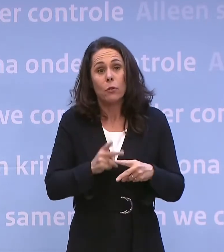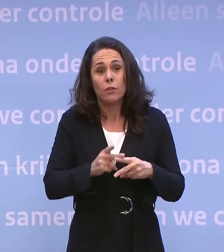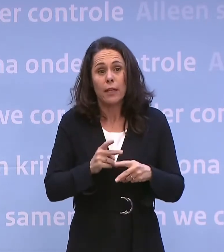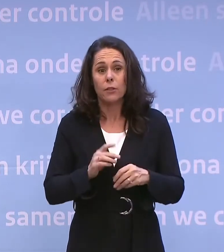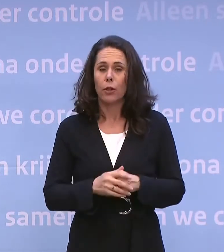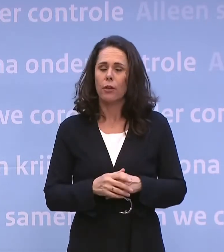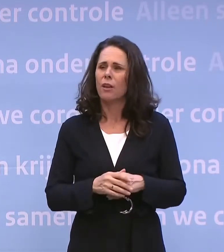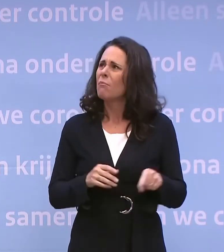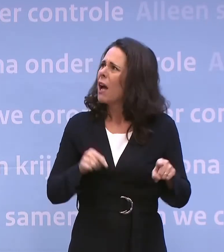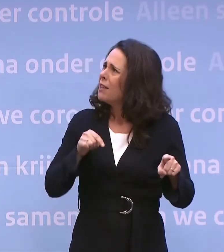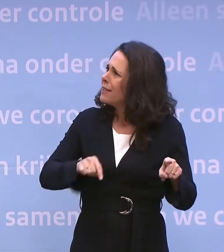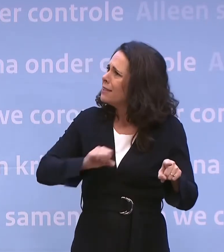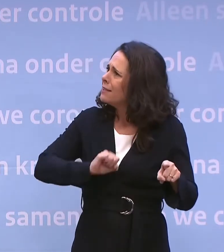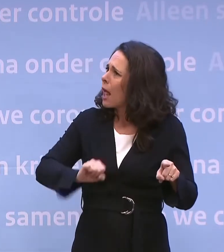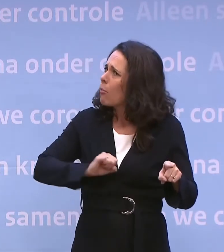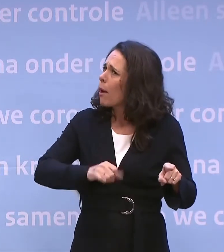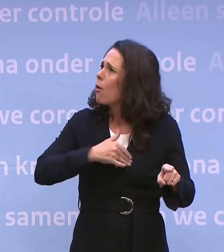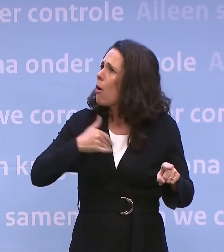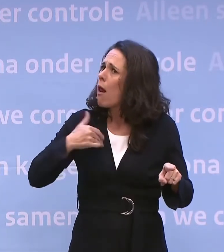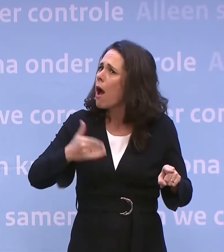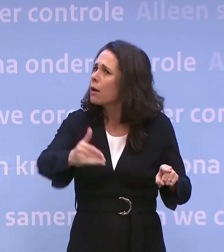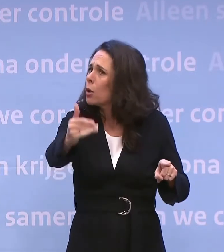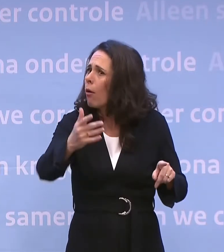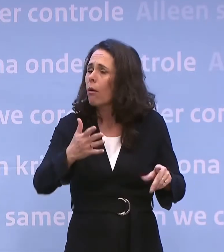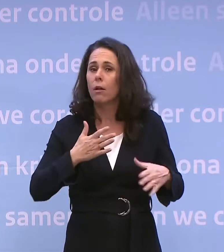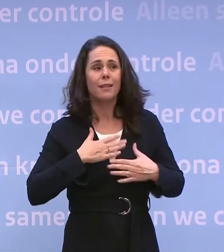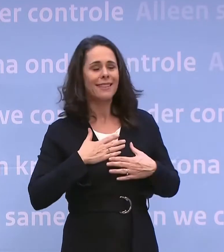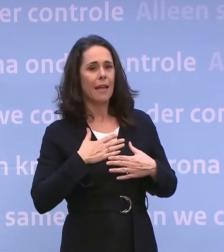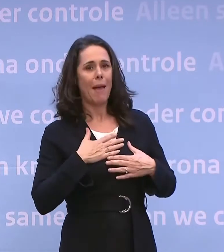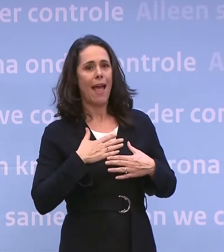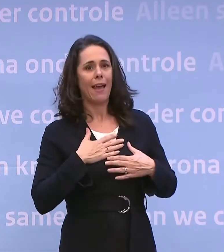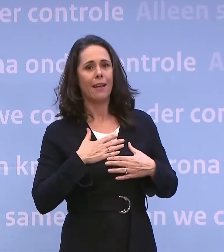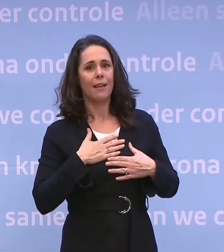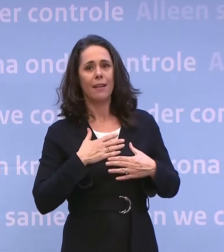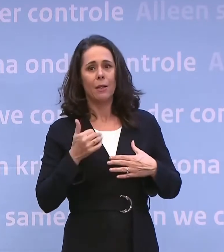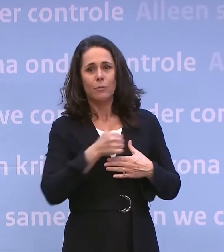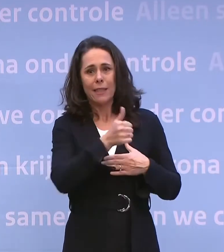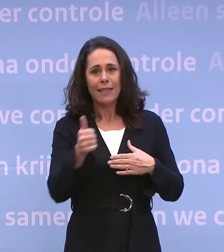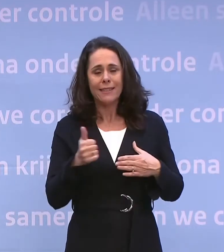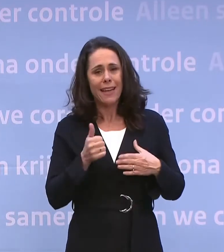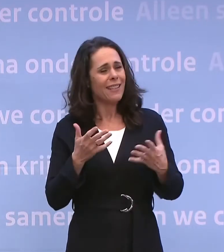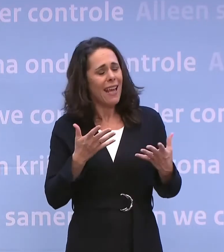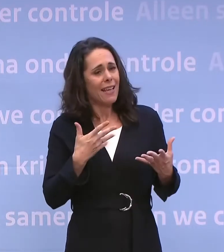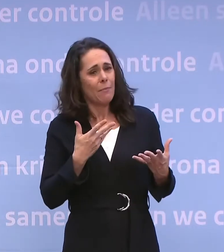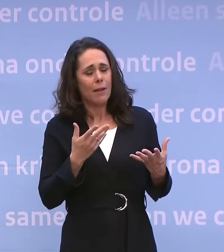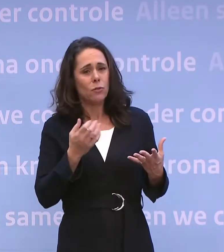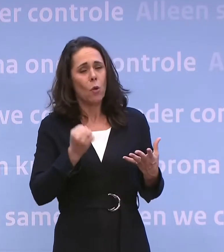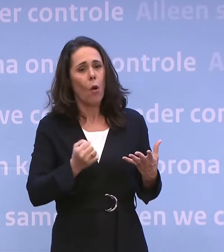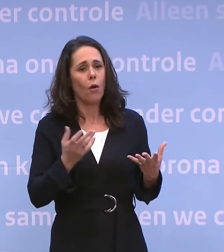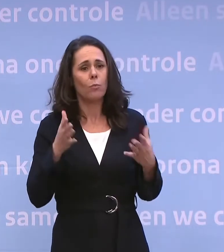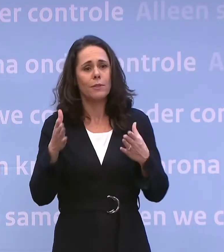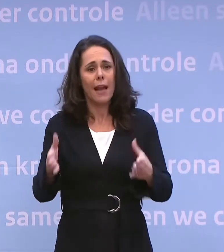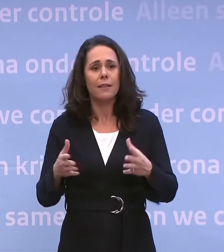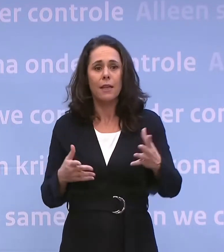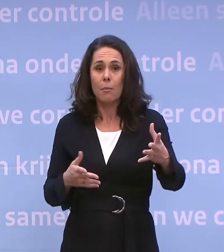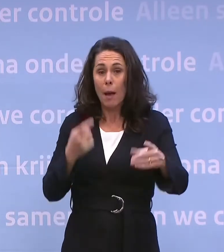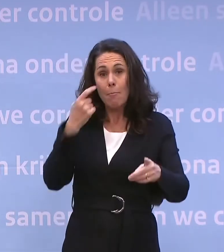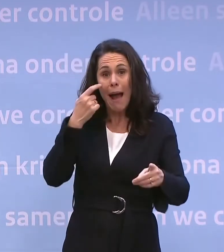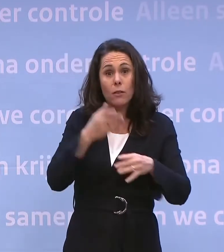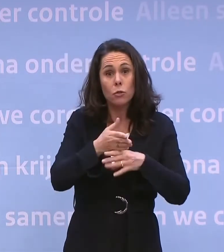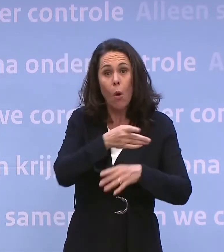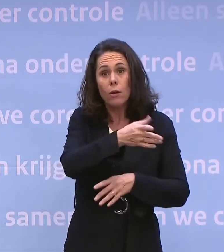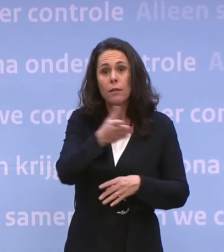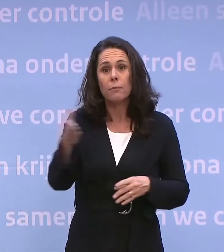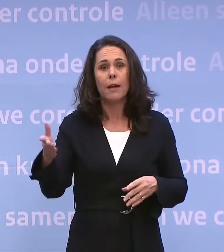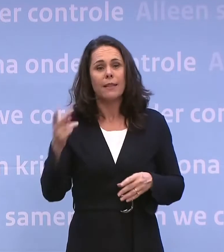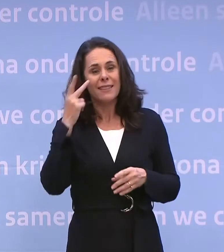mag ik morgen dan weer naar Slagharen? Ja, ligt niet aan mij. Dat hebben met allen in de hand. Maar dan duurt het toch nog maanden? Ja, maar dan gaat het toch nog maanden duwen? Op